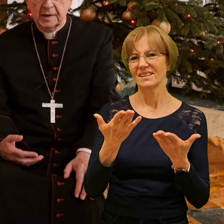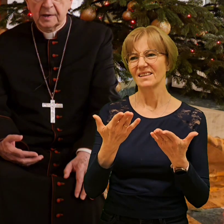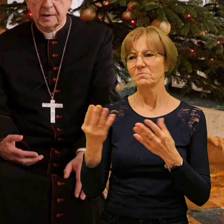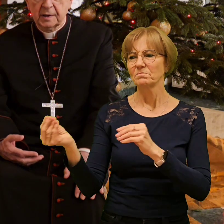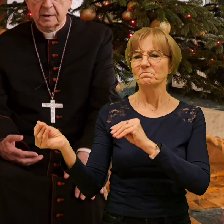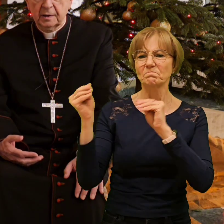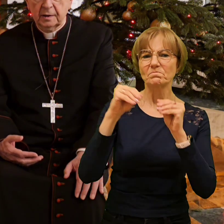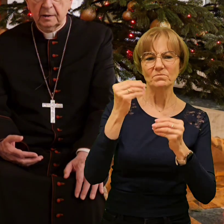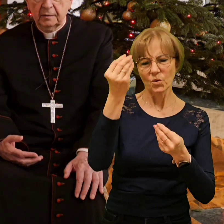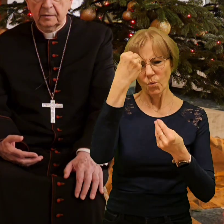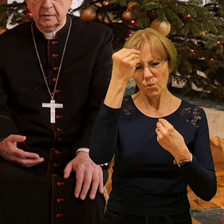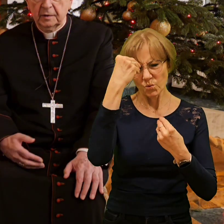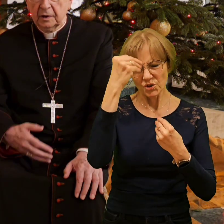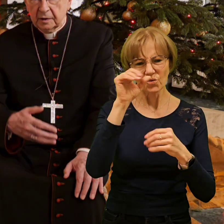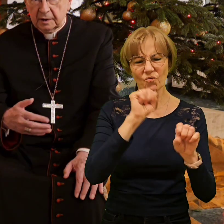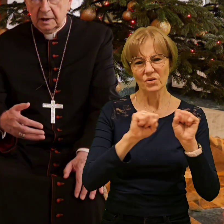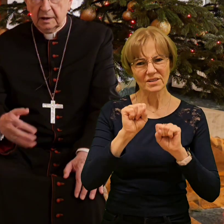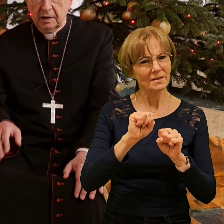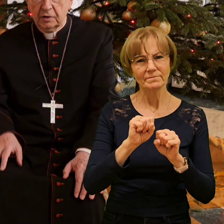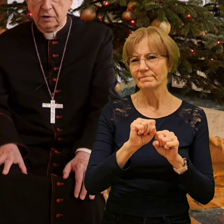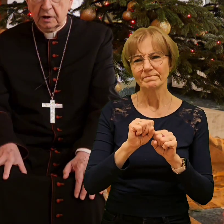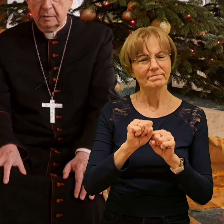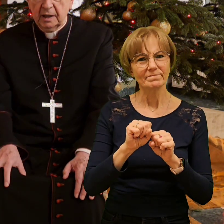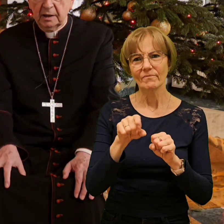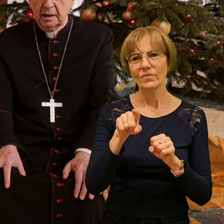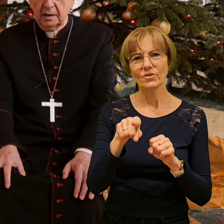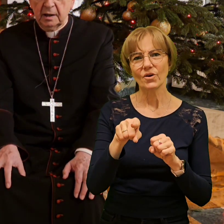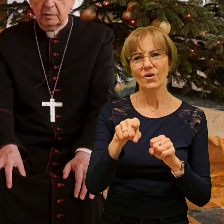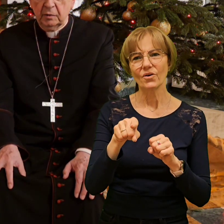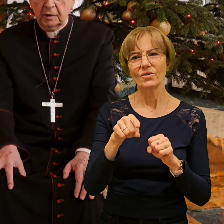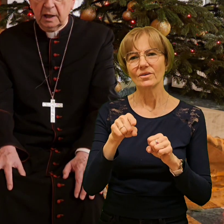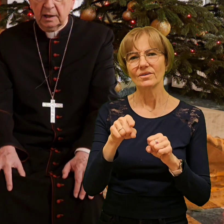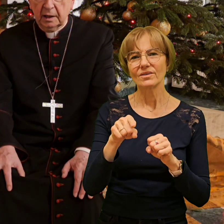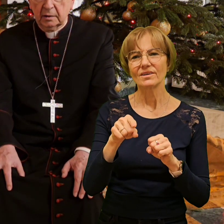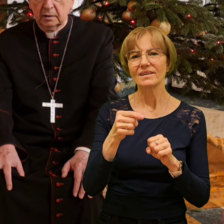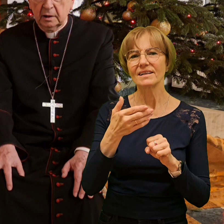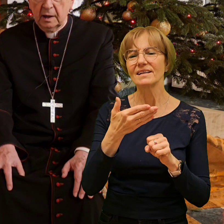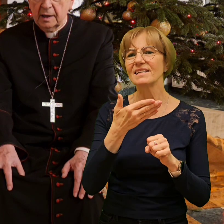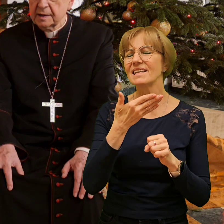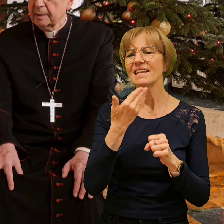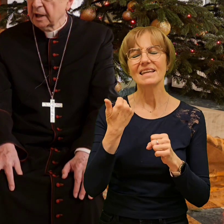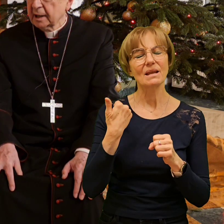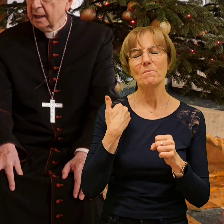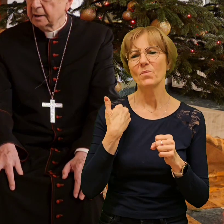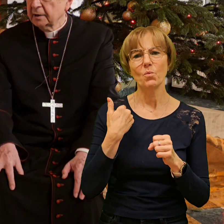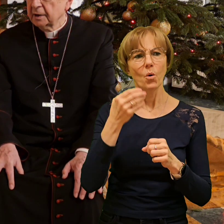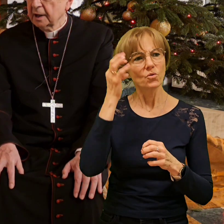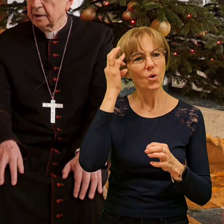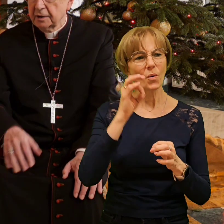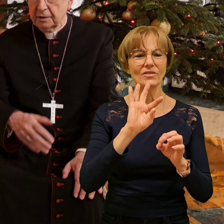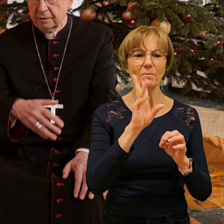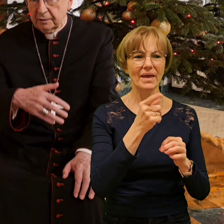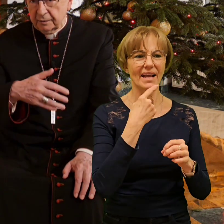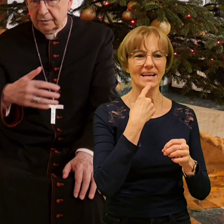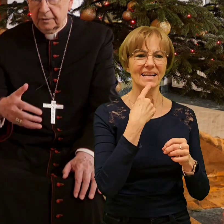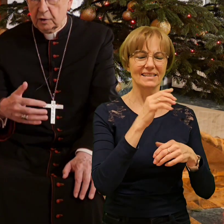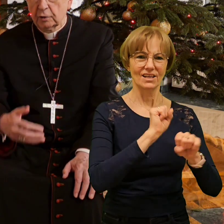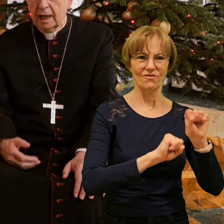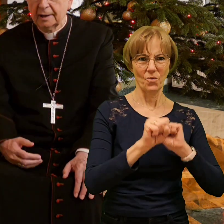to i też chyba nie było takiego zabiegania o jakiś wyszukany